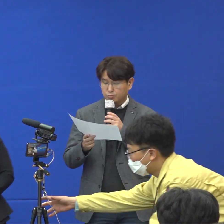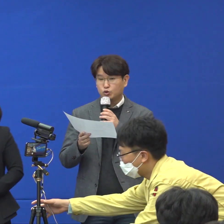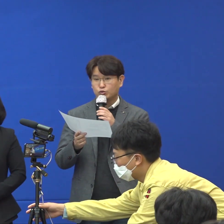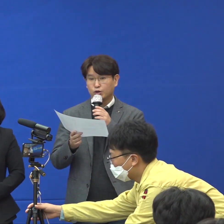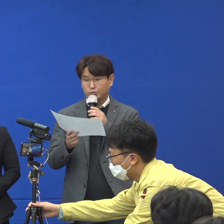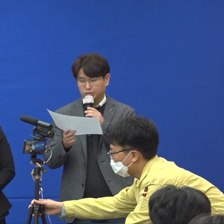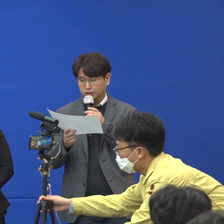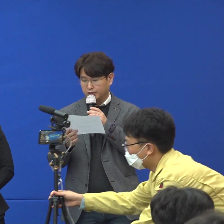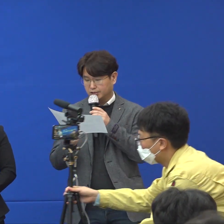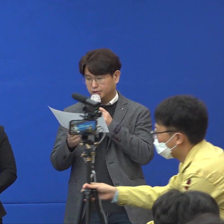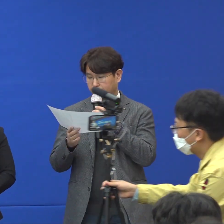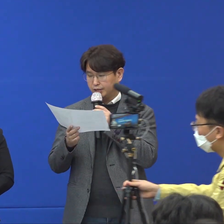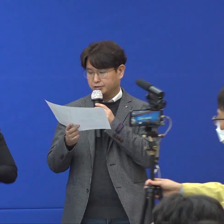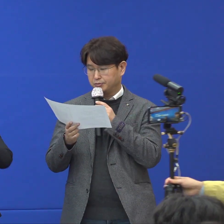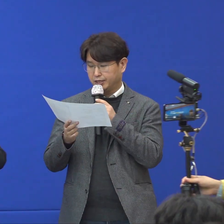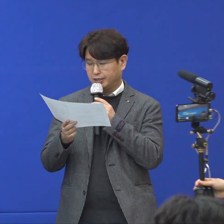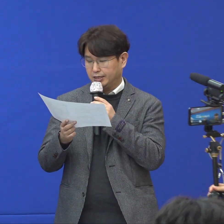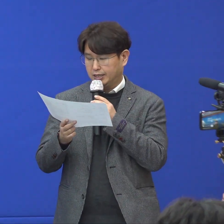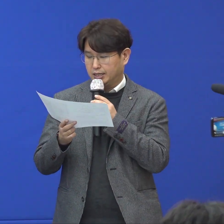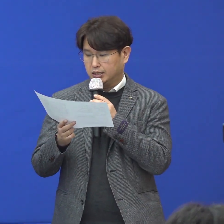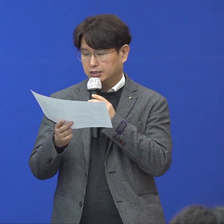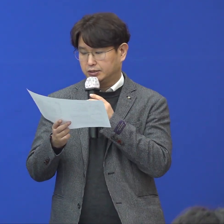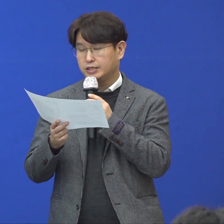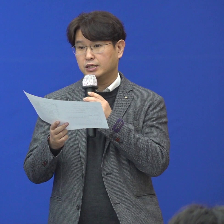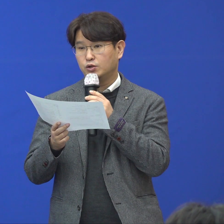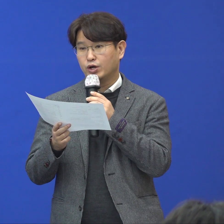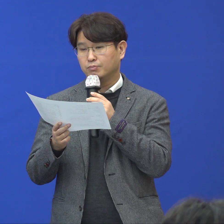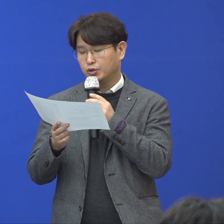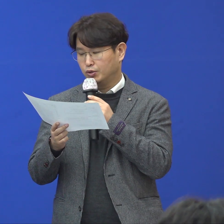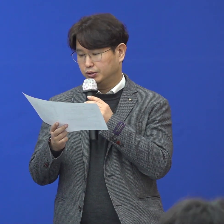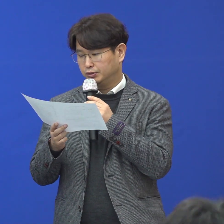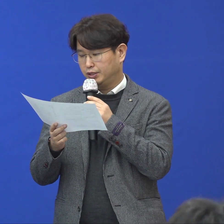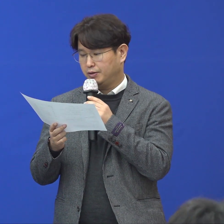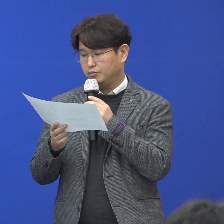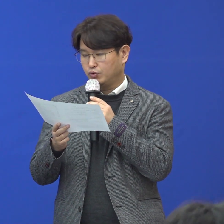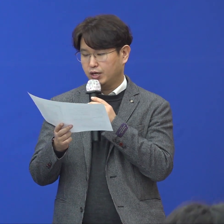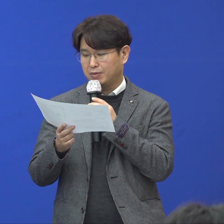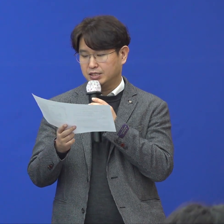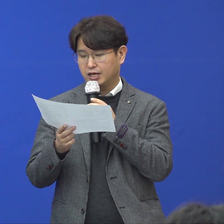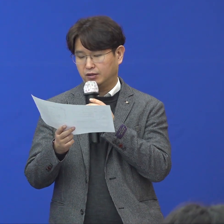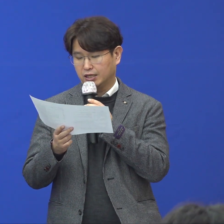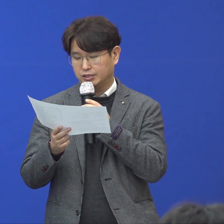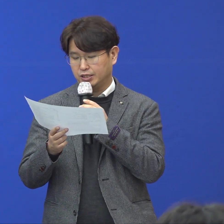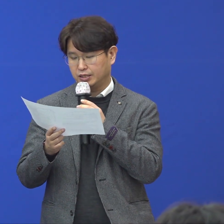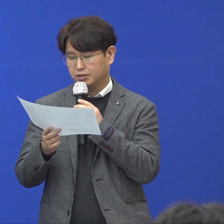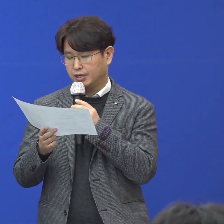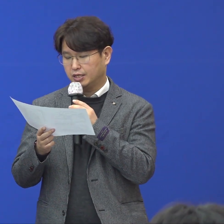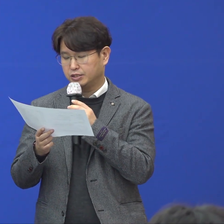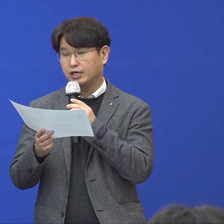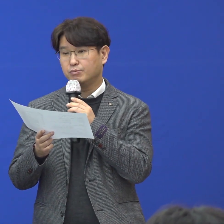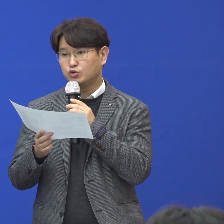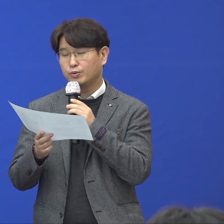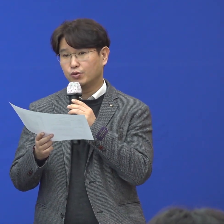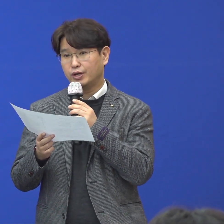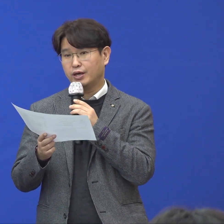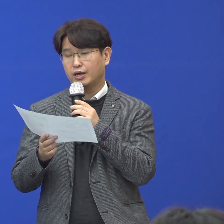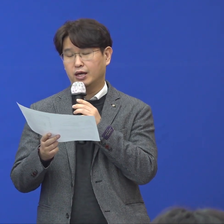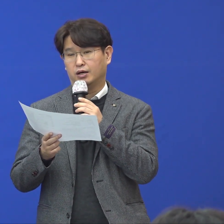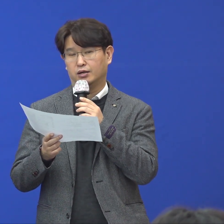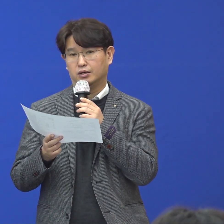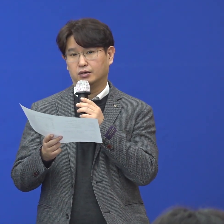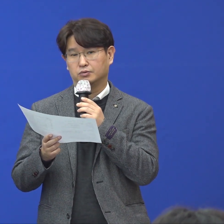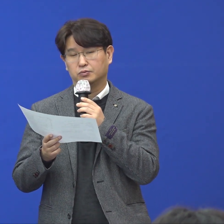제2위주 병원부터 먼저 말씀을 드리겠습니다. 대실 요양병원이 유행에 발생한 당시 저희가 제2위주